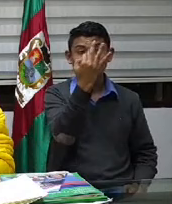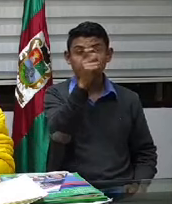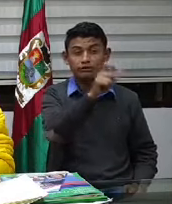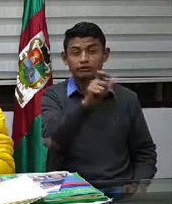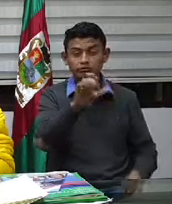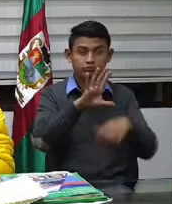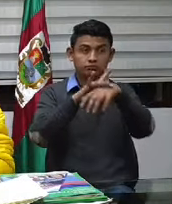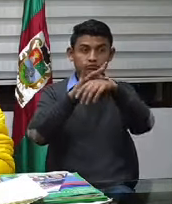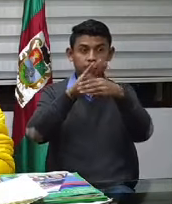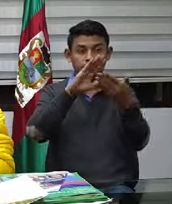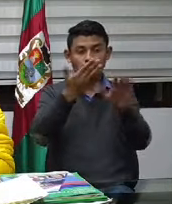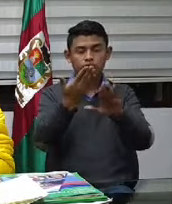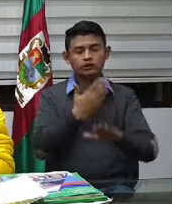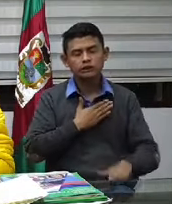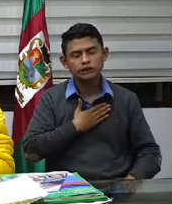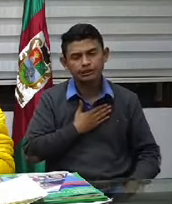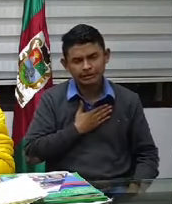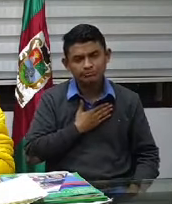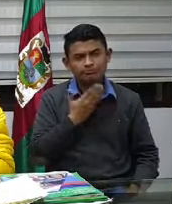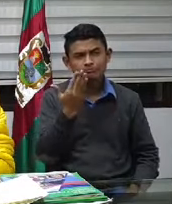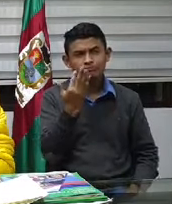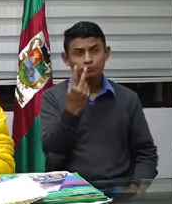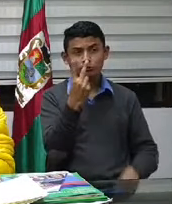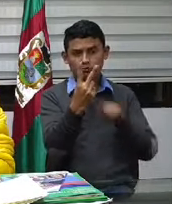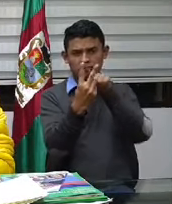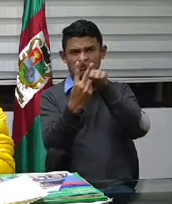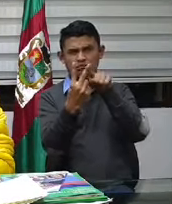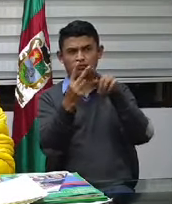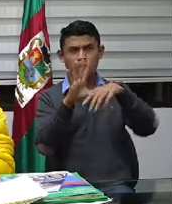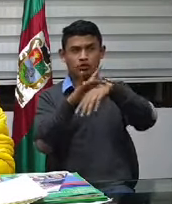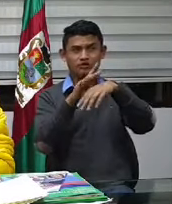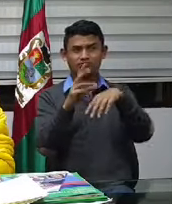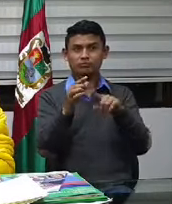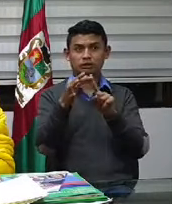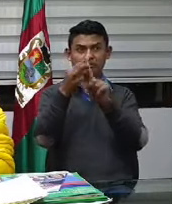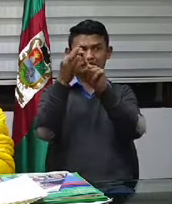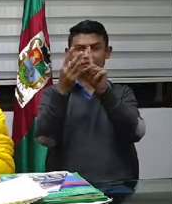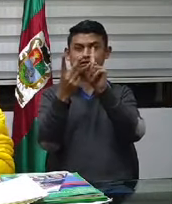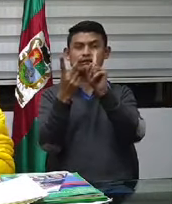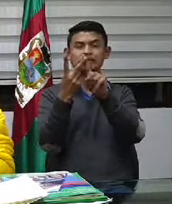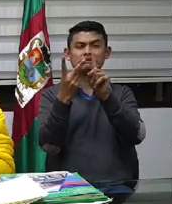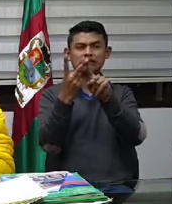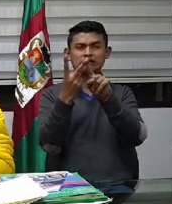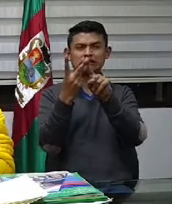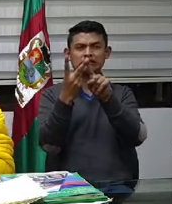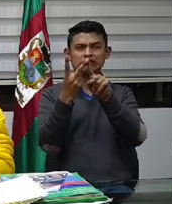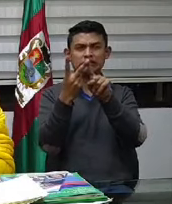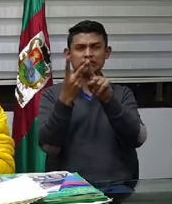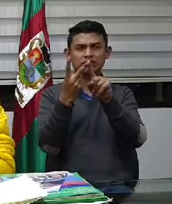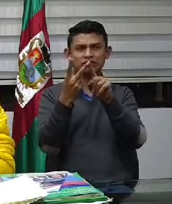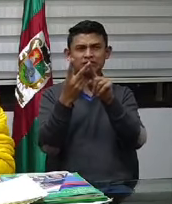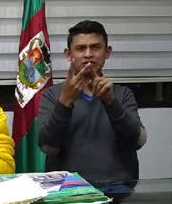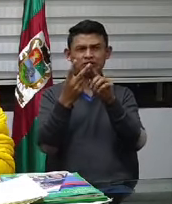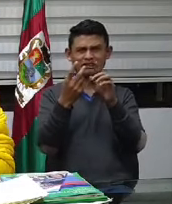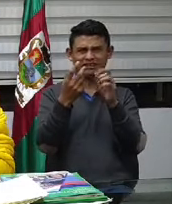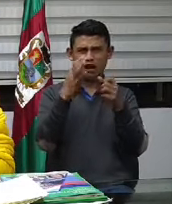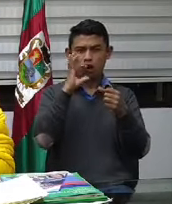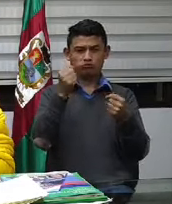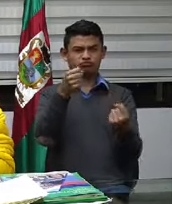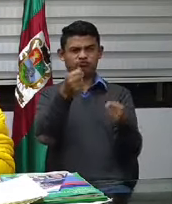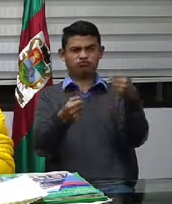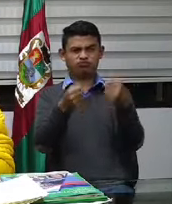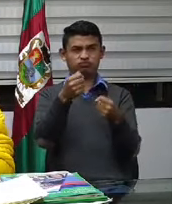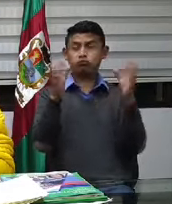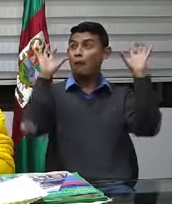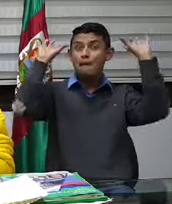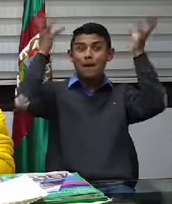Dos colegas especialistas y un amigo que trabajaba en, creo que era conductor de una ambulancia y también de un grupo de bomberos